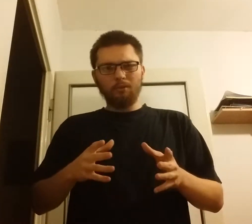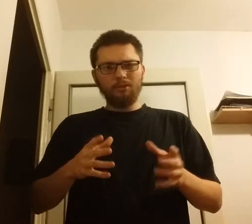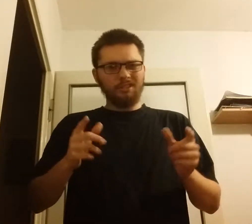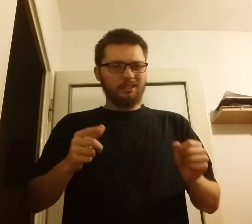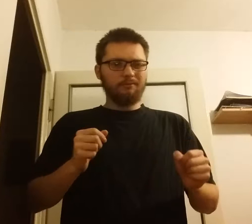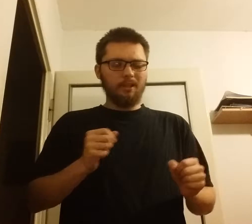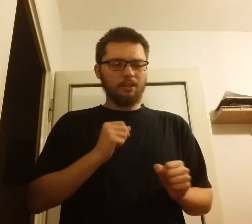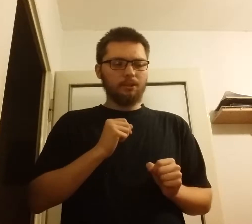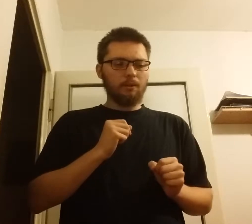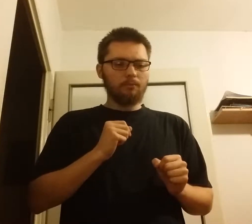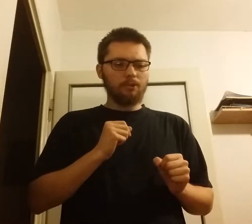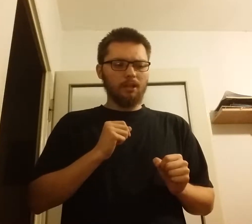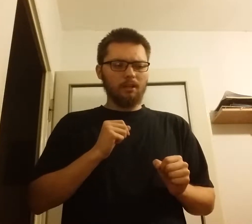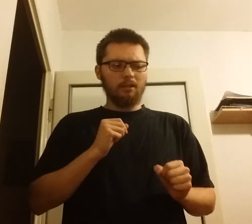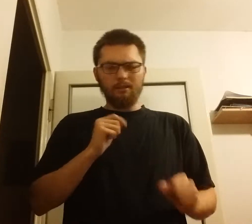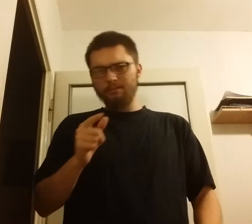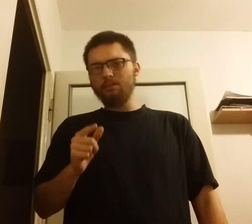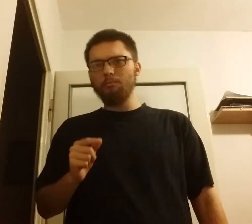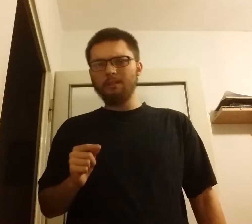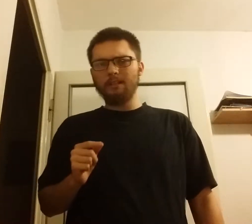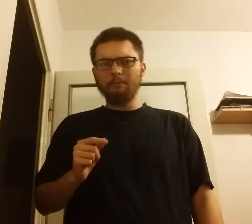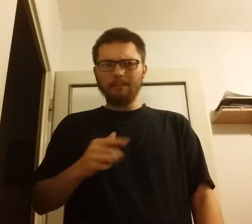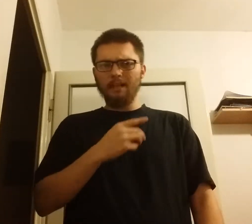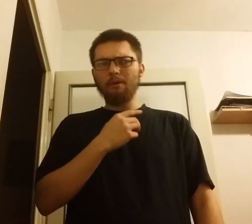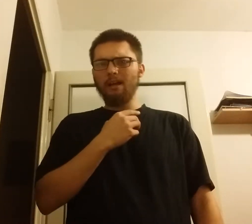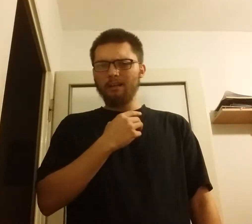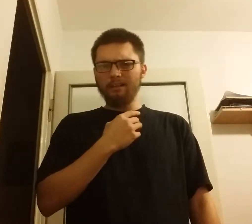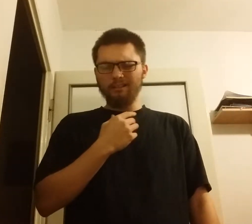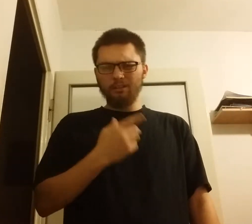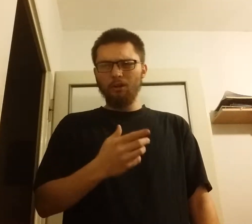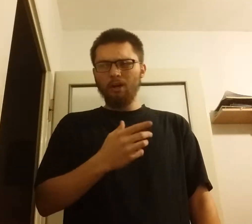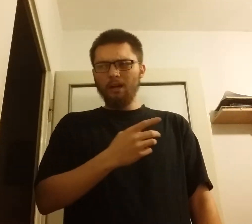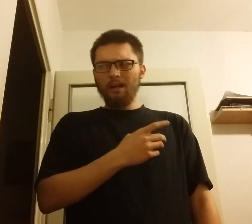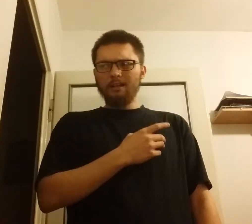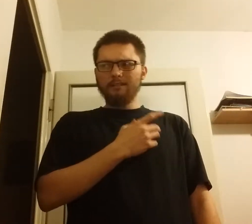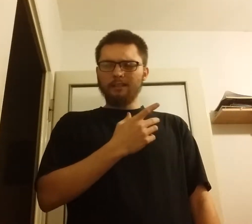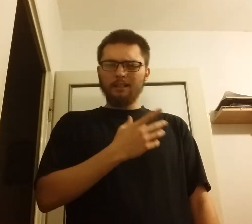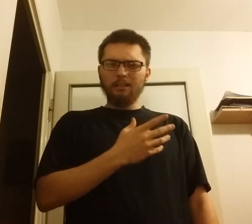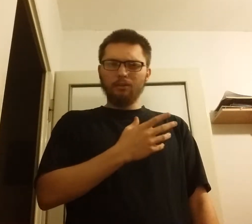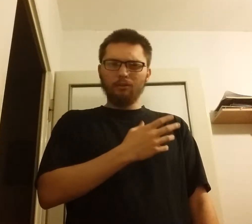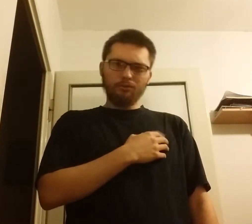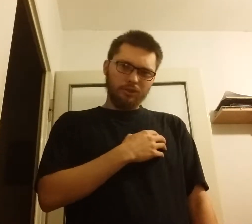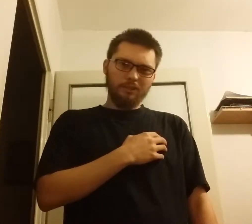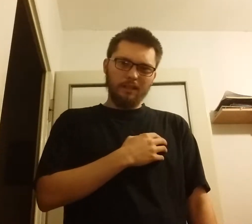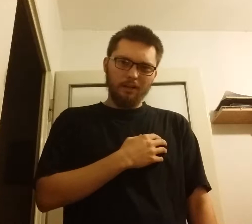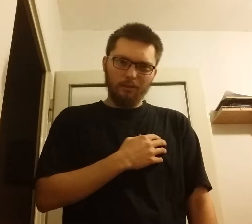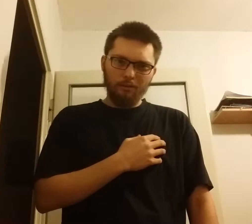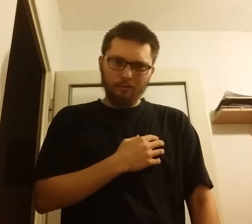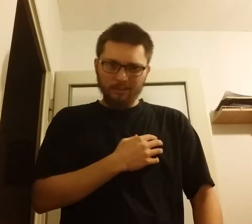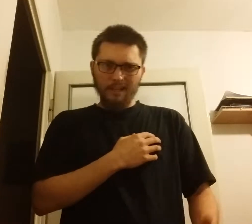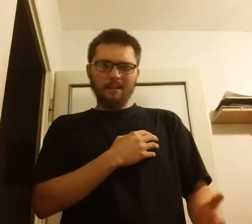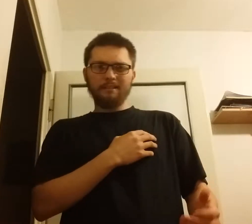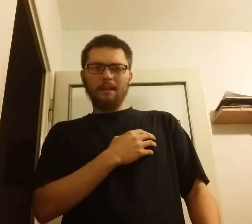bądź stwierdziłem, że zrobię ten materiał, a i to z takiego czystego serca.